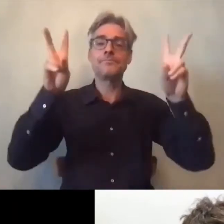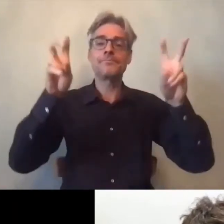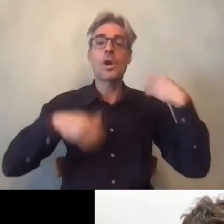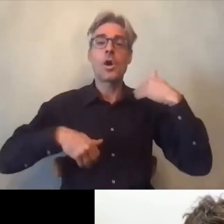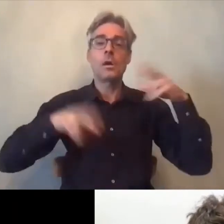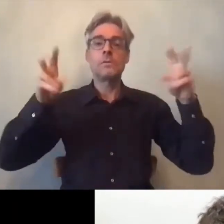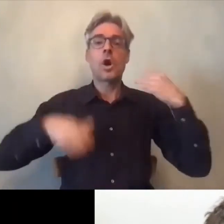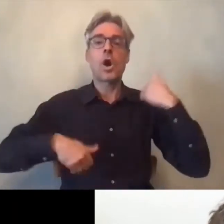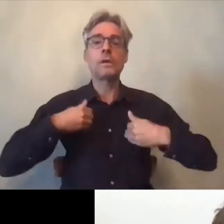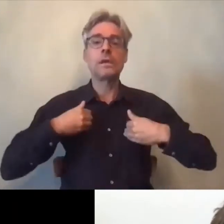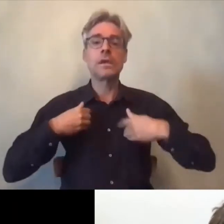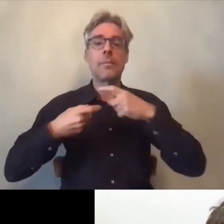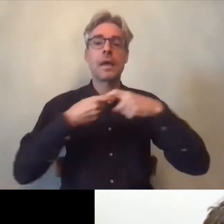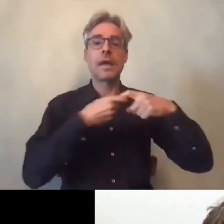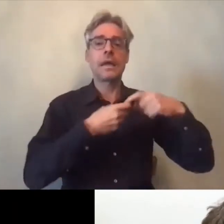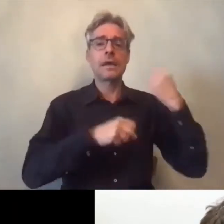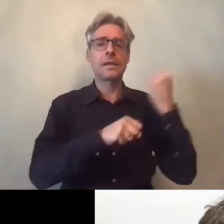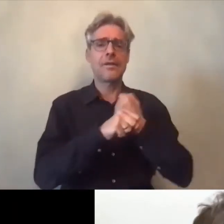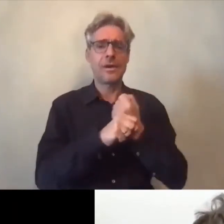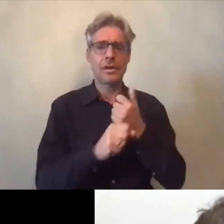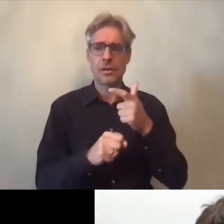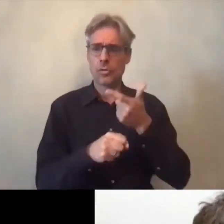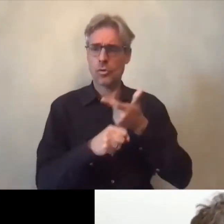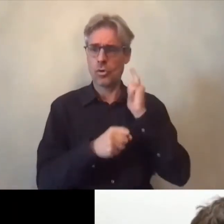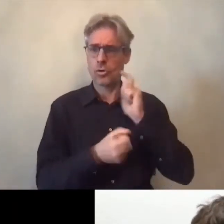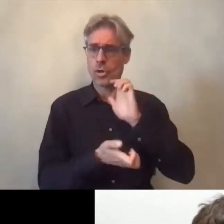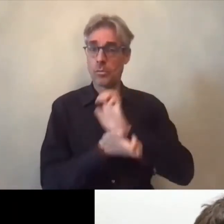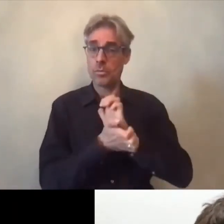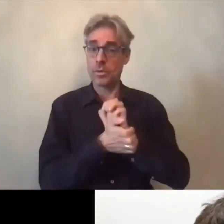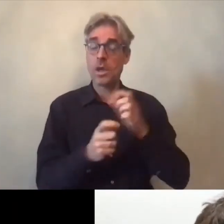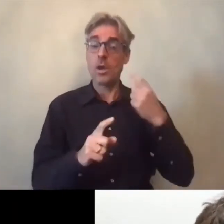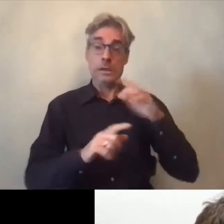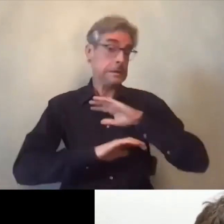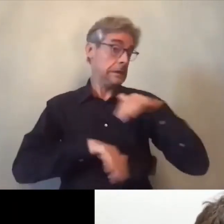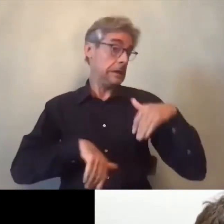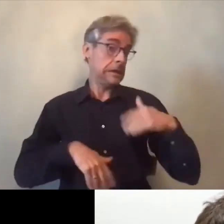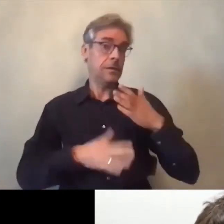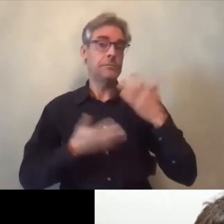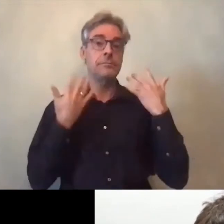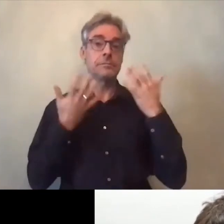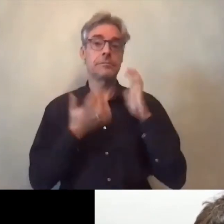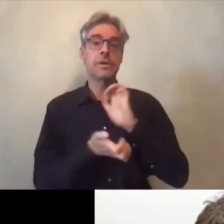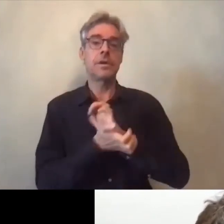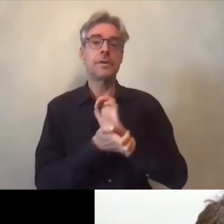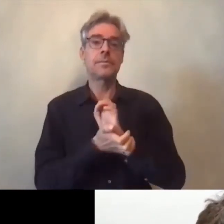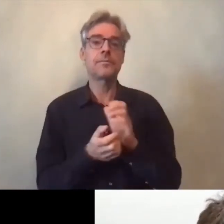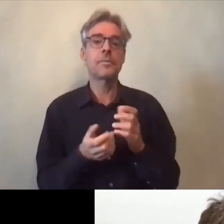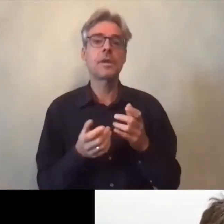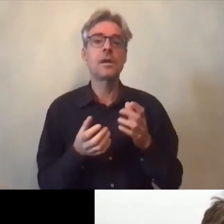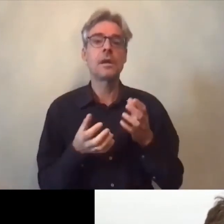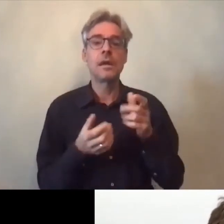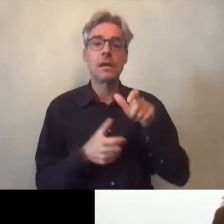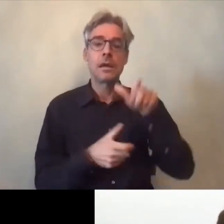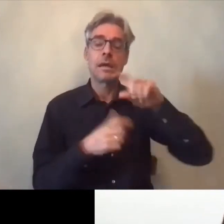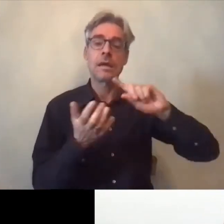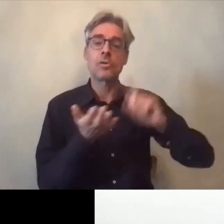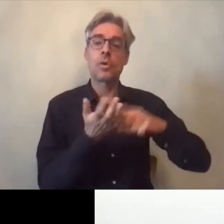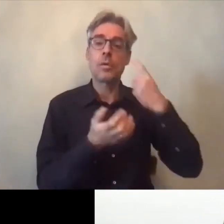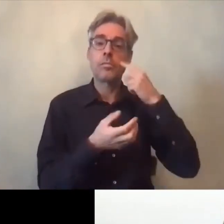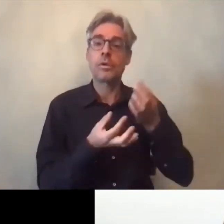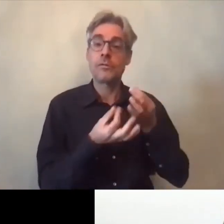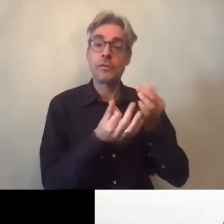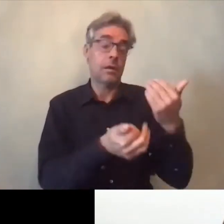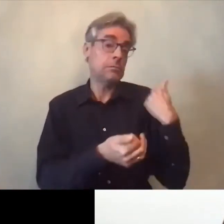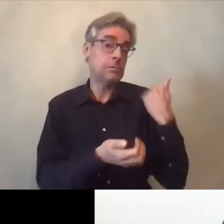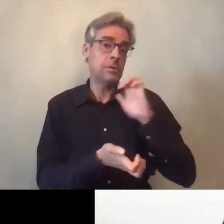qui a été publié il y a maintenant deux ans me semble-t-il et puis le petit dernier Des droits vulnérables que vous venez de publier et effectivement